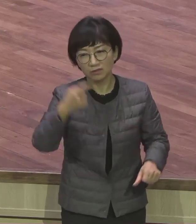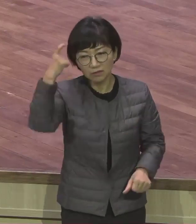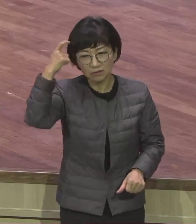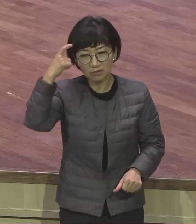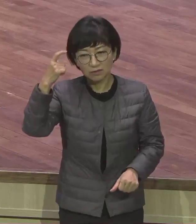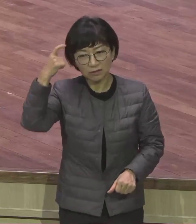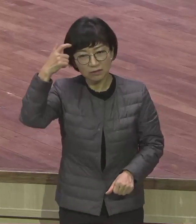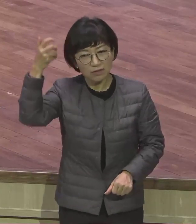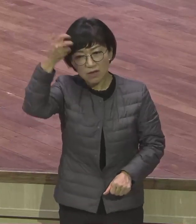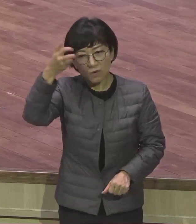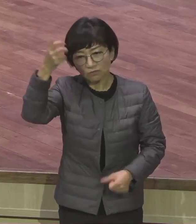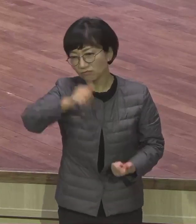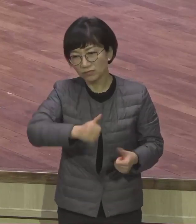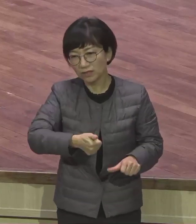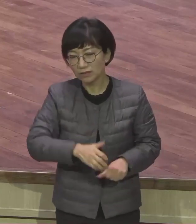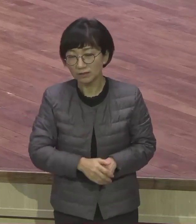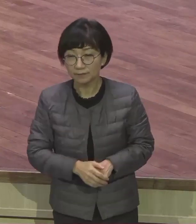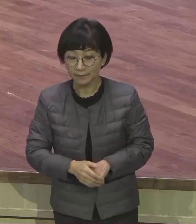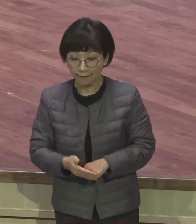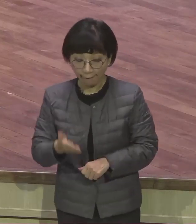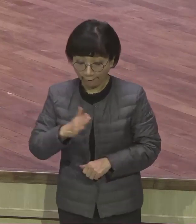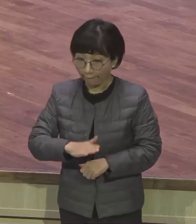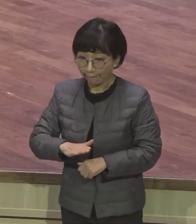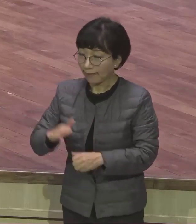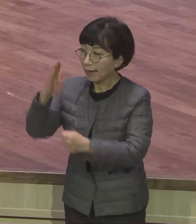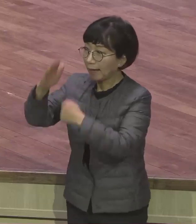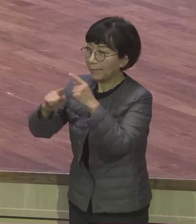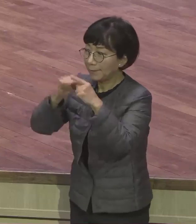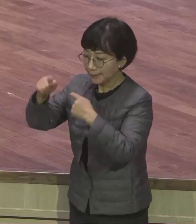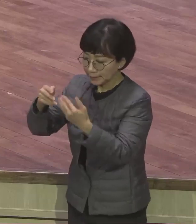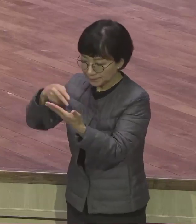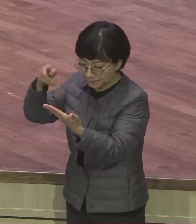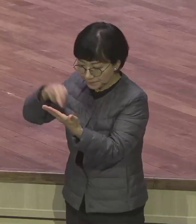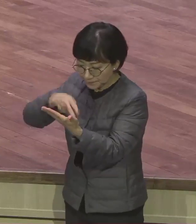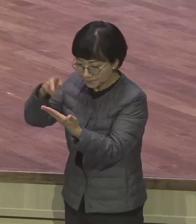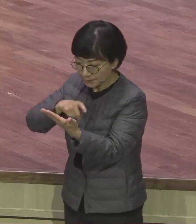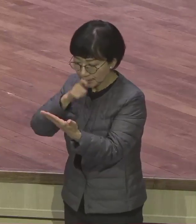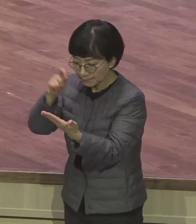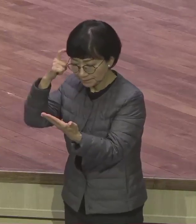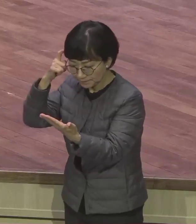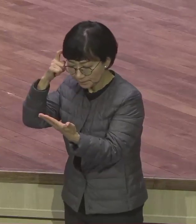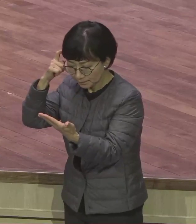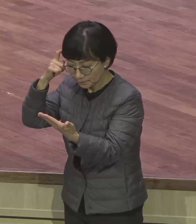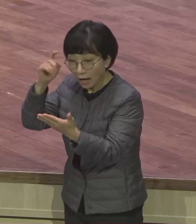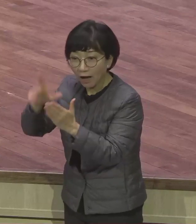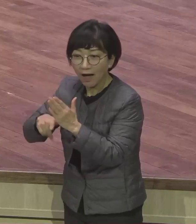이 말씀 묵상을 하게 되면 모든 치유와 회복이 일어납니다